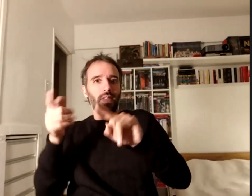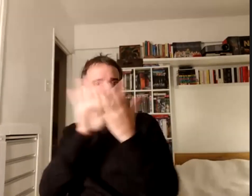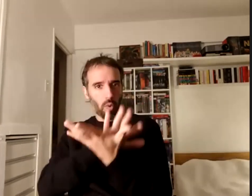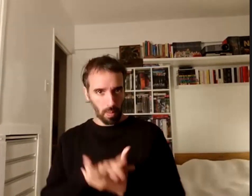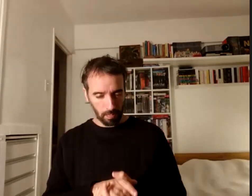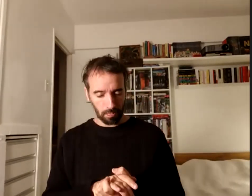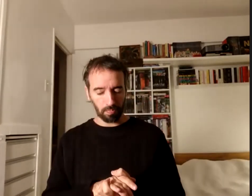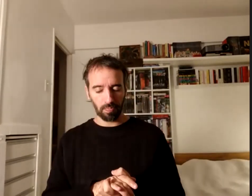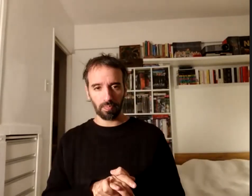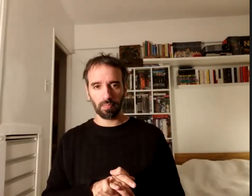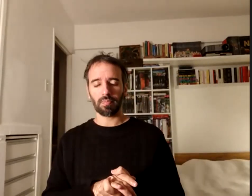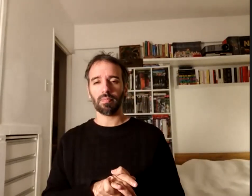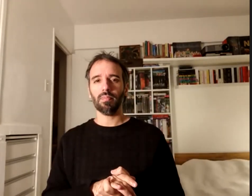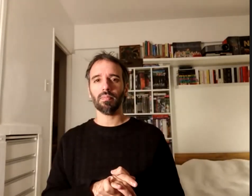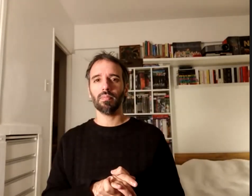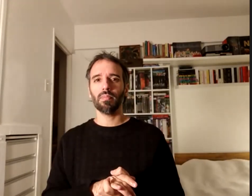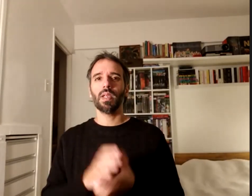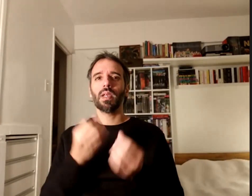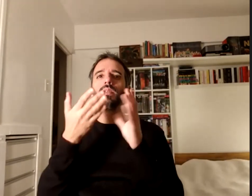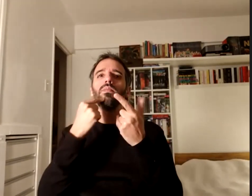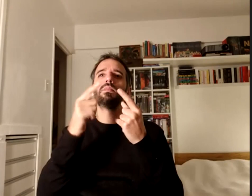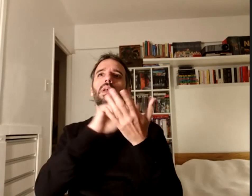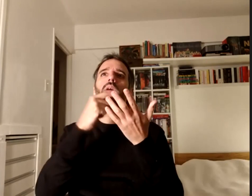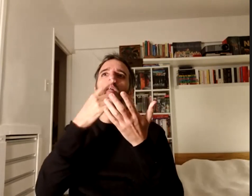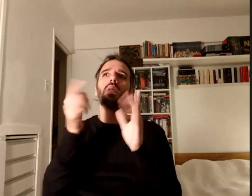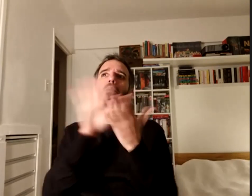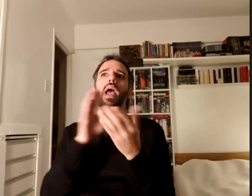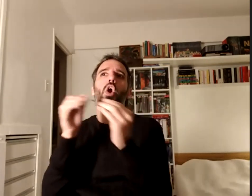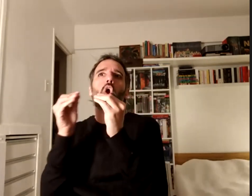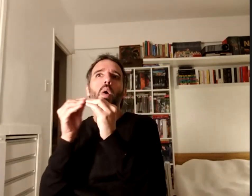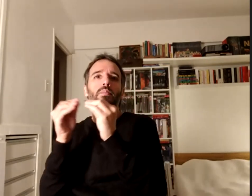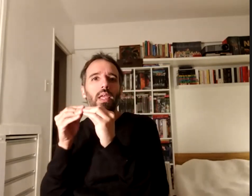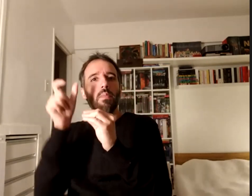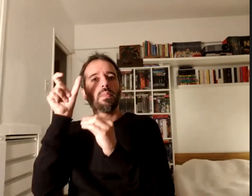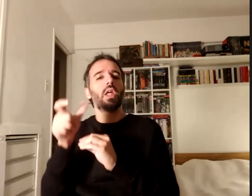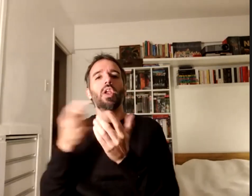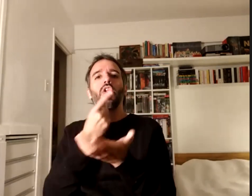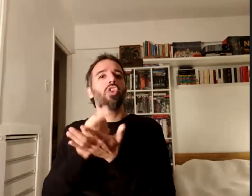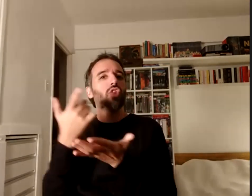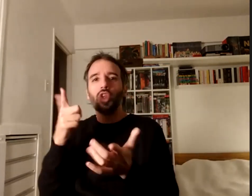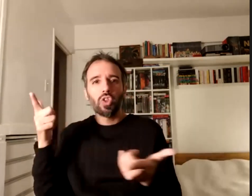¿qué es esto de material en tiempo y forma? a lo largo de sus compañeros que los compañeros que no tienen discapacidad visual puedan tenerlo